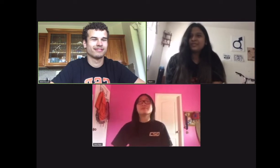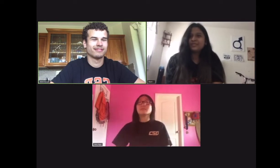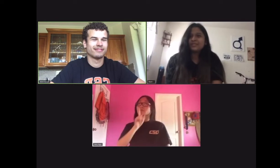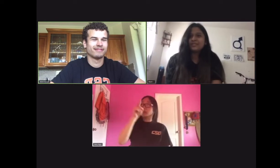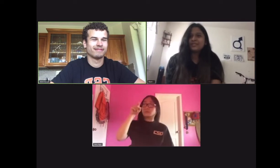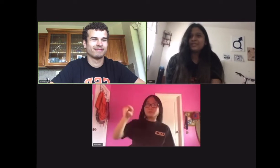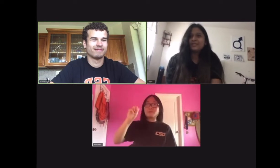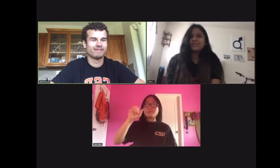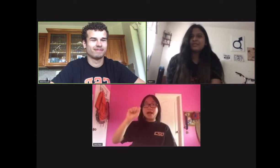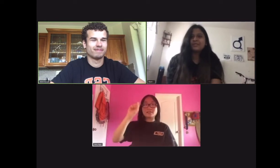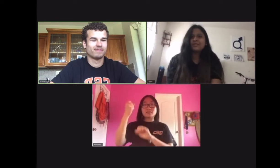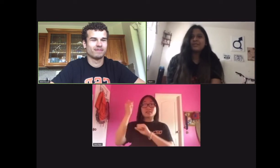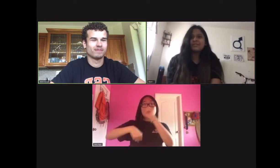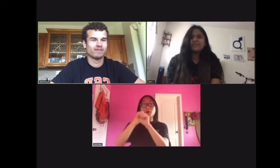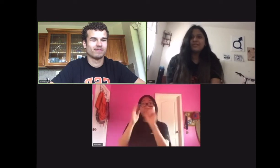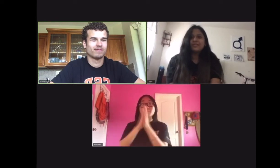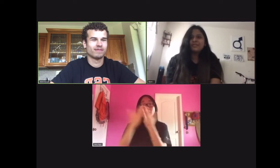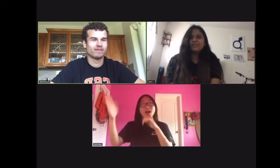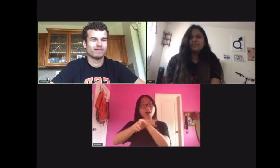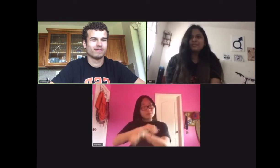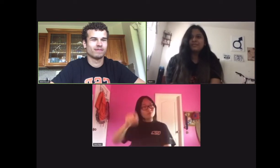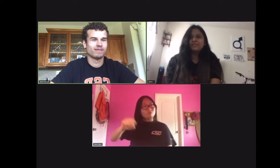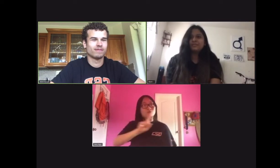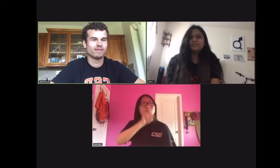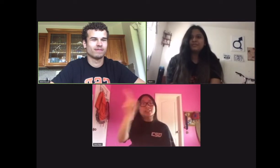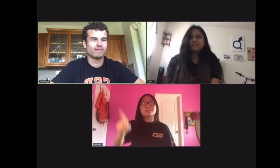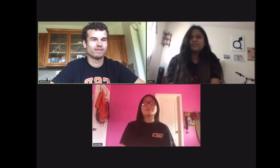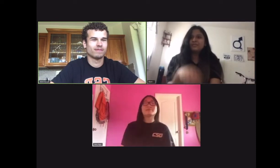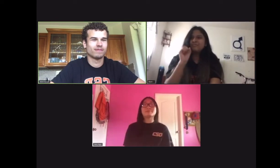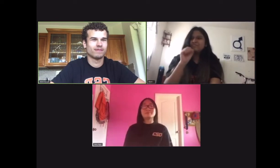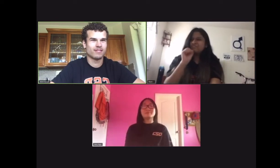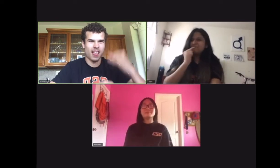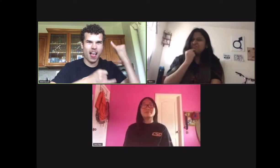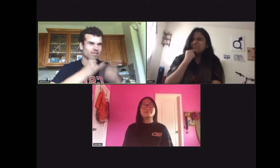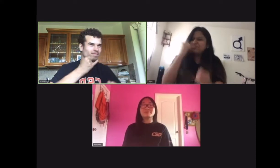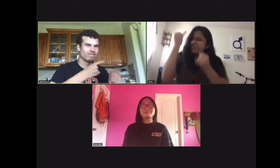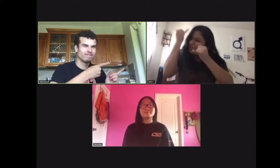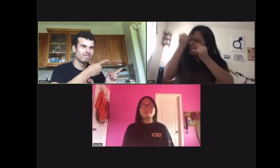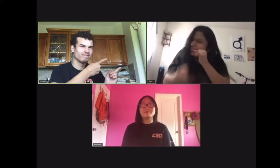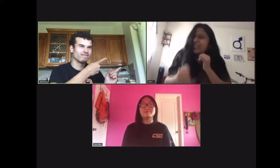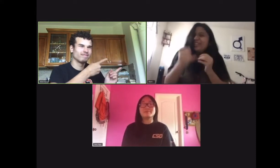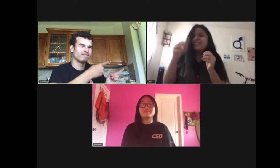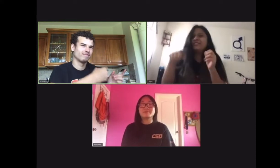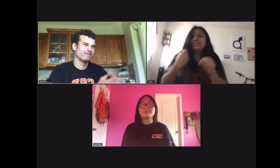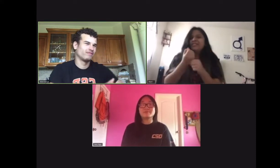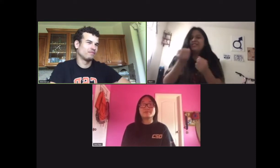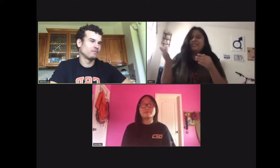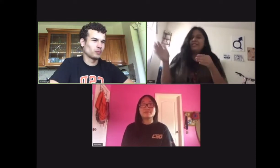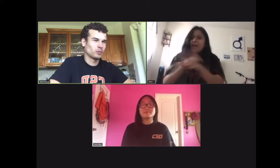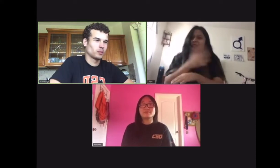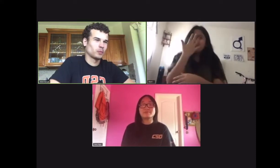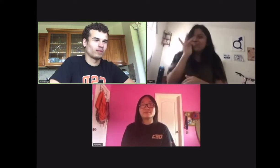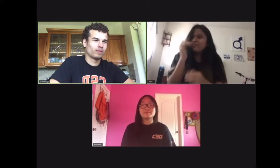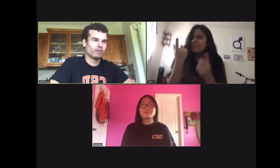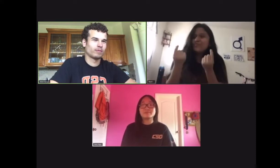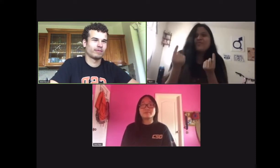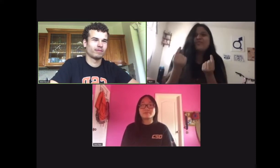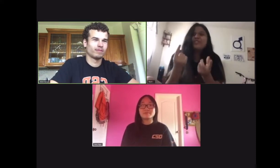Esta es la verdadera portada. Esta es la verdadera portada. Con la cara de